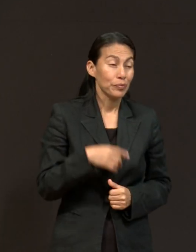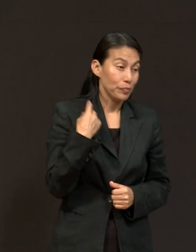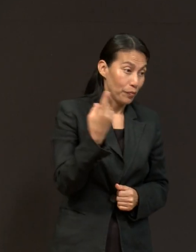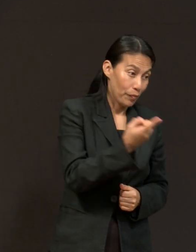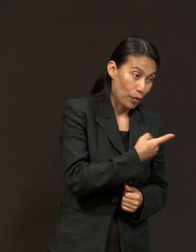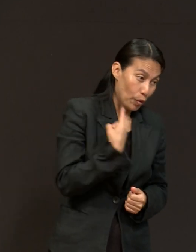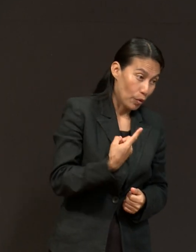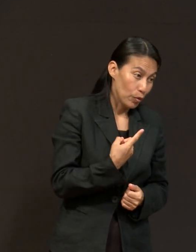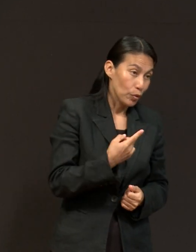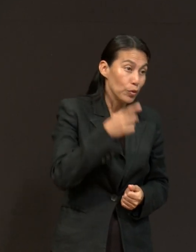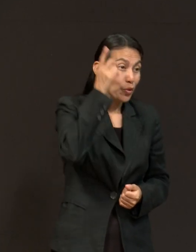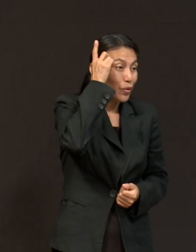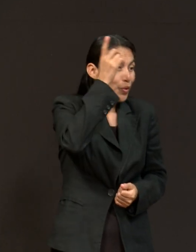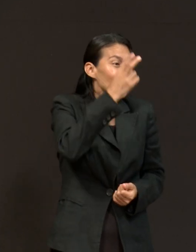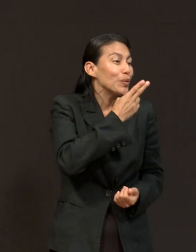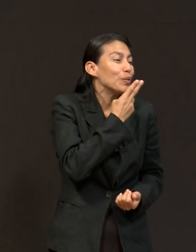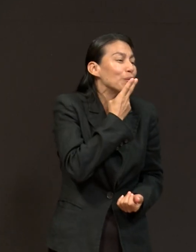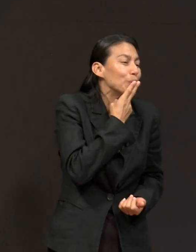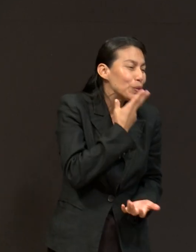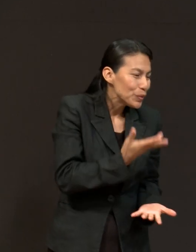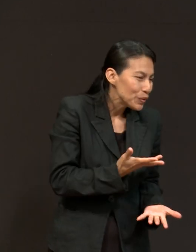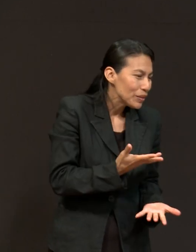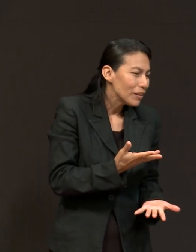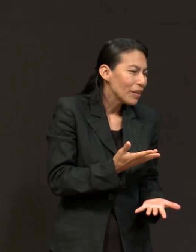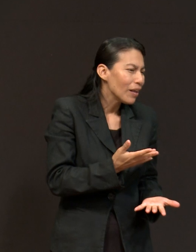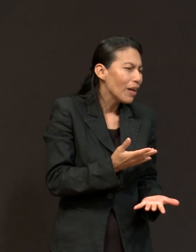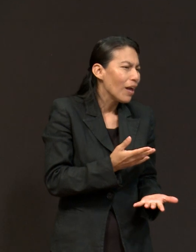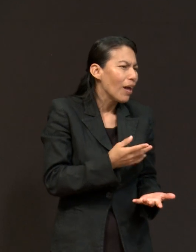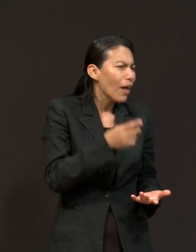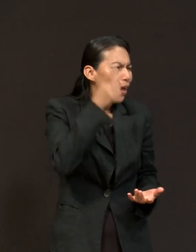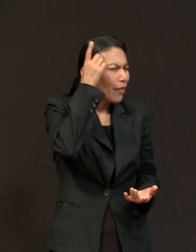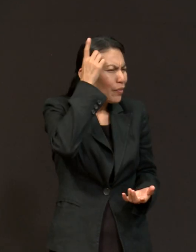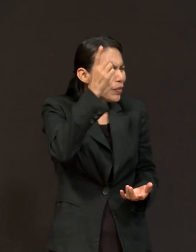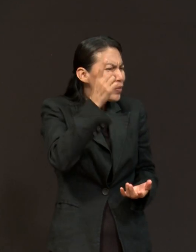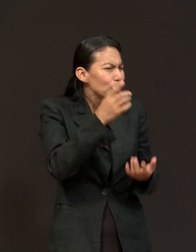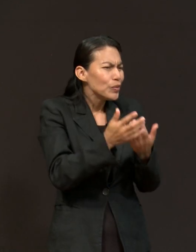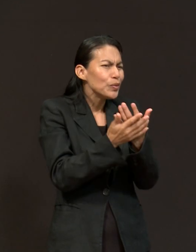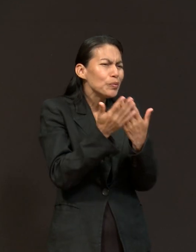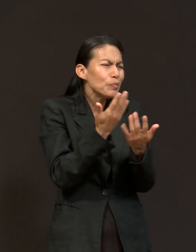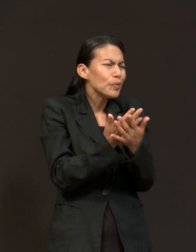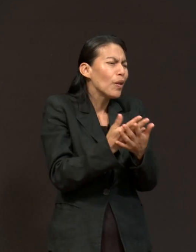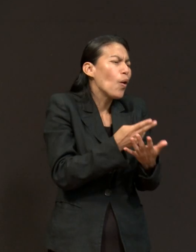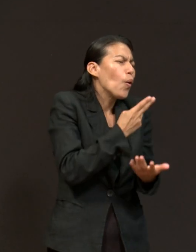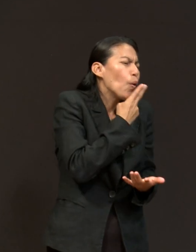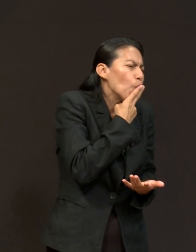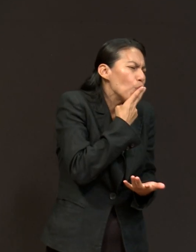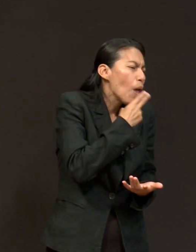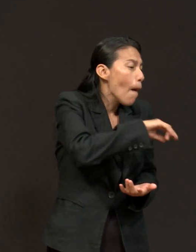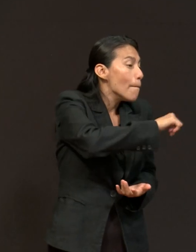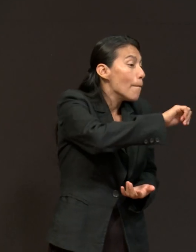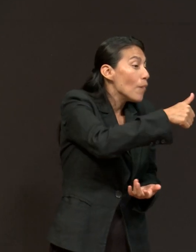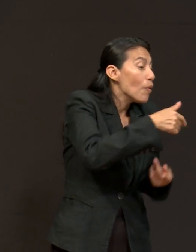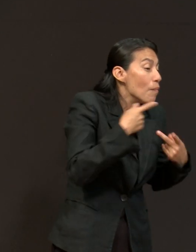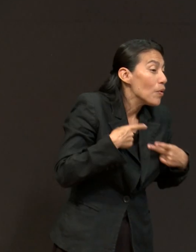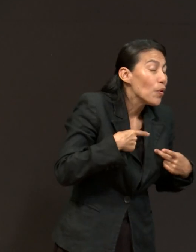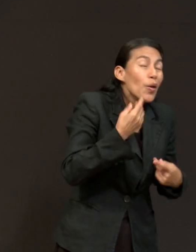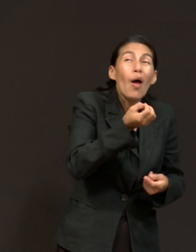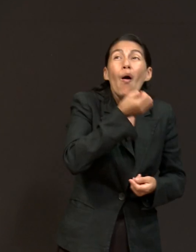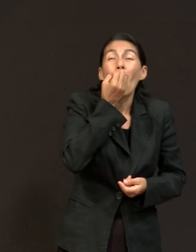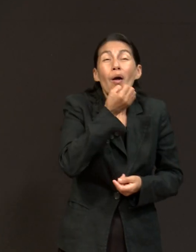Somos instrumentos, llegamos a ser instrumentos en las manos de Dios, para contestar otras oraciones, de la